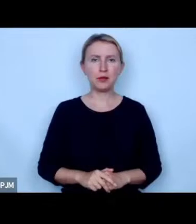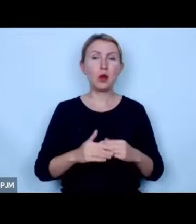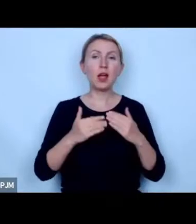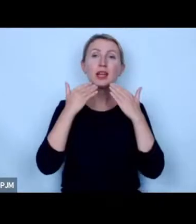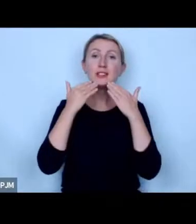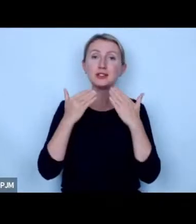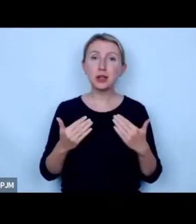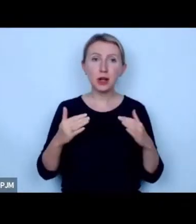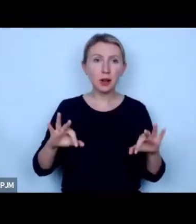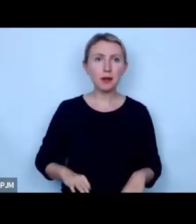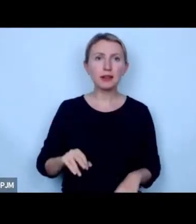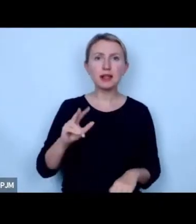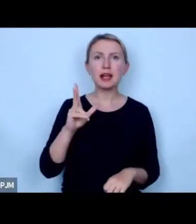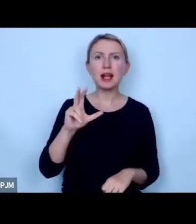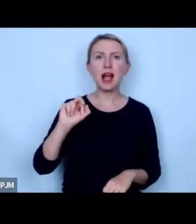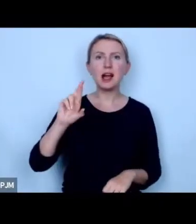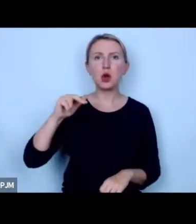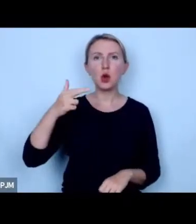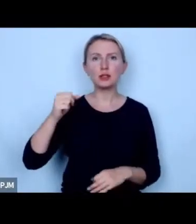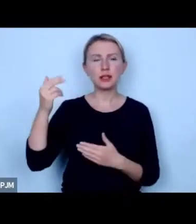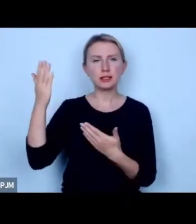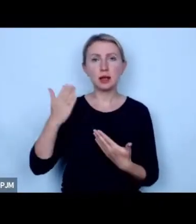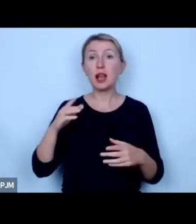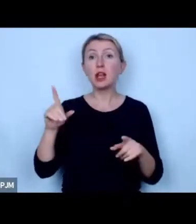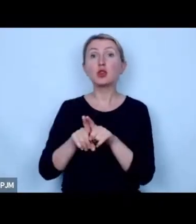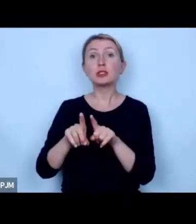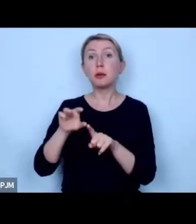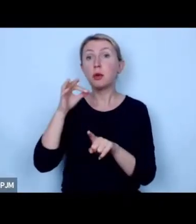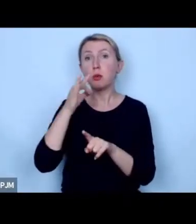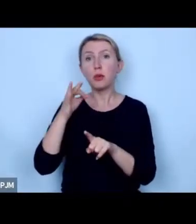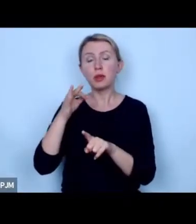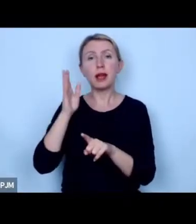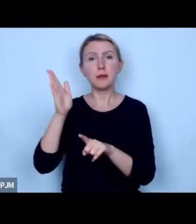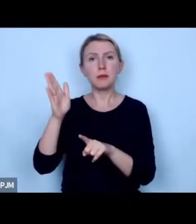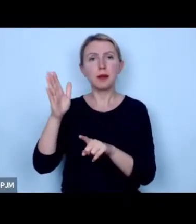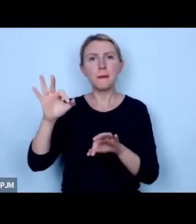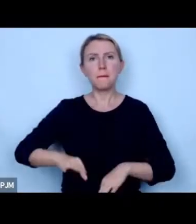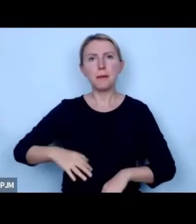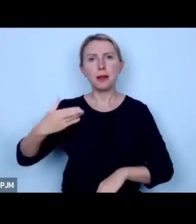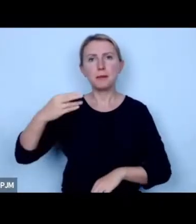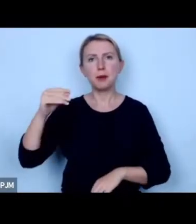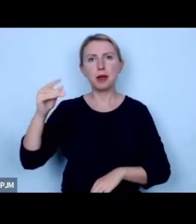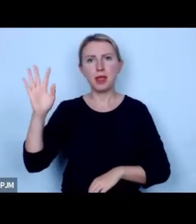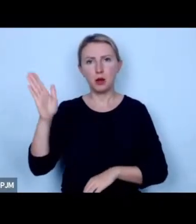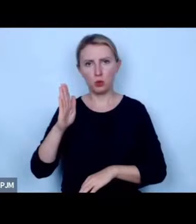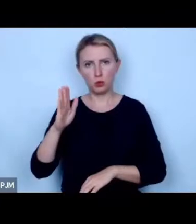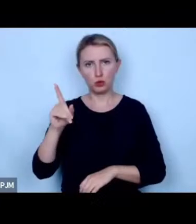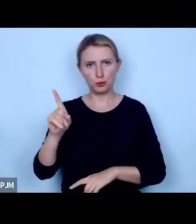dziękuję pani Karolino proszę zabrać głos i jeszcze to samo pytanie skieruję do pana Mateusza